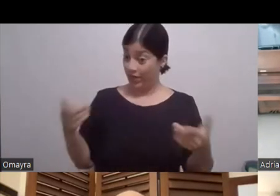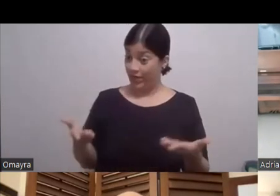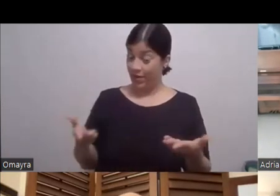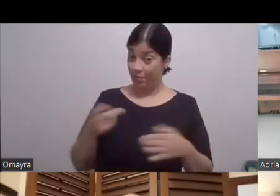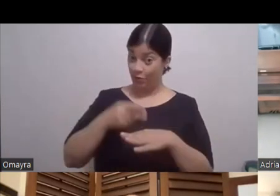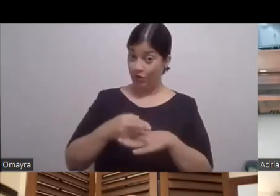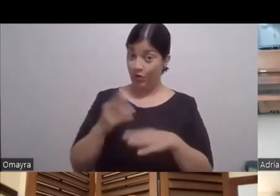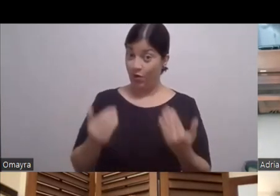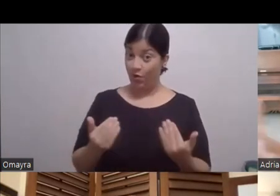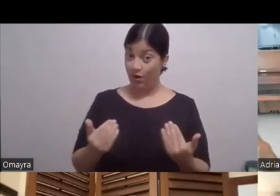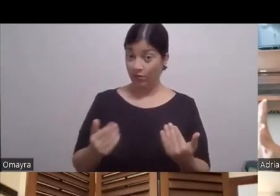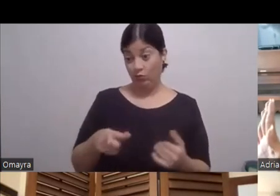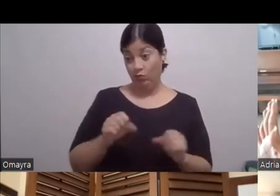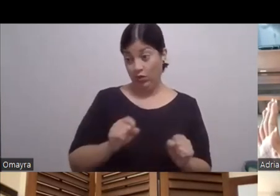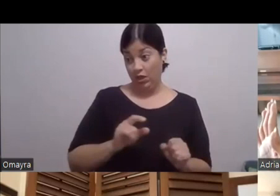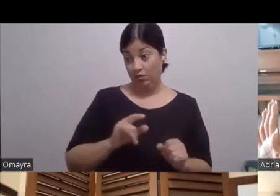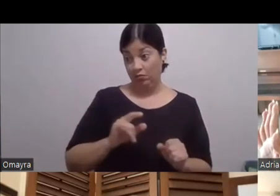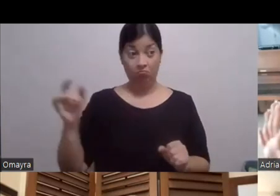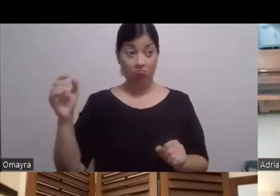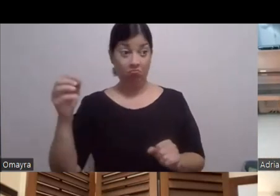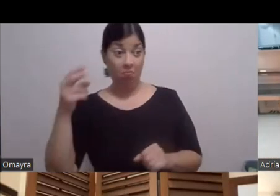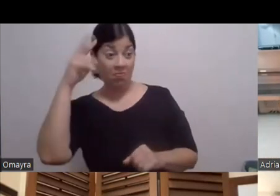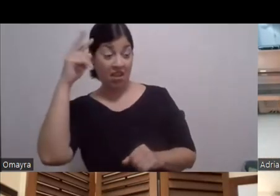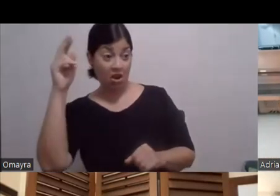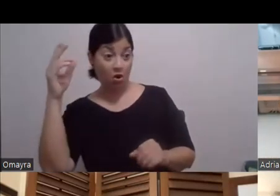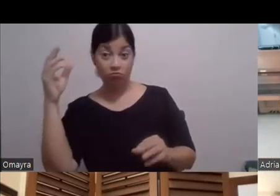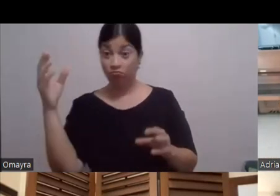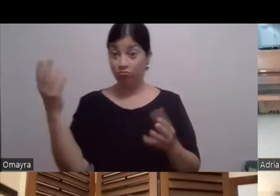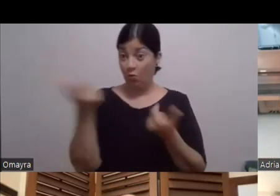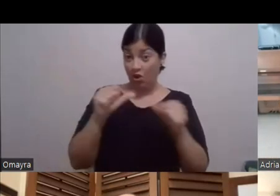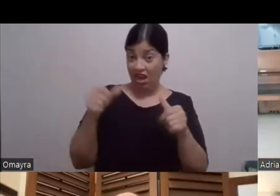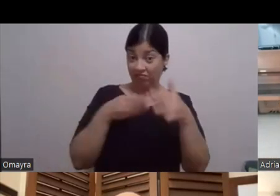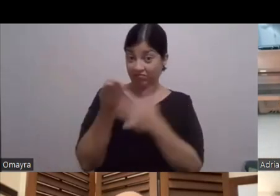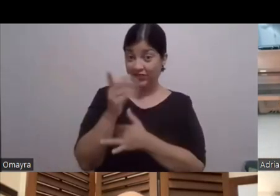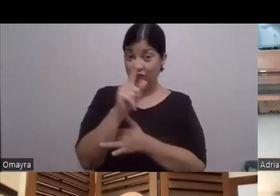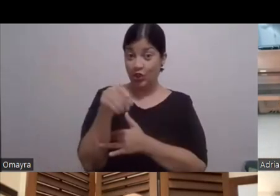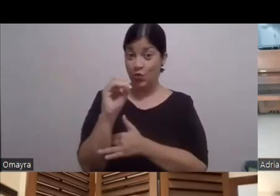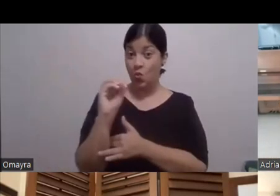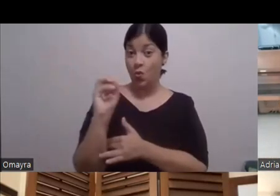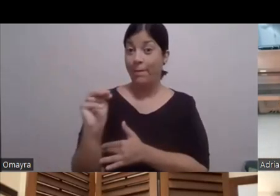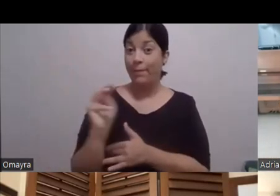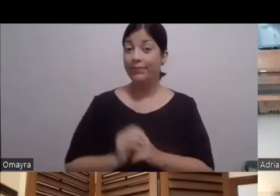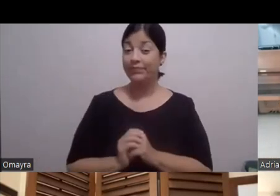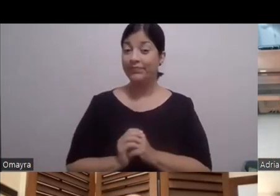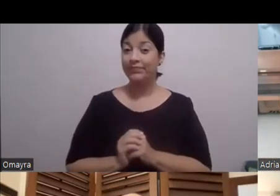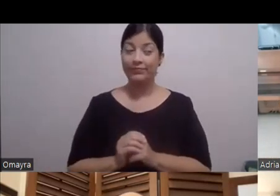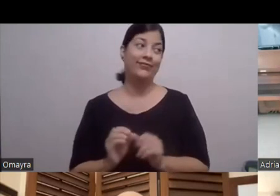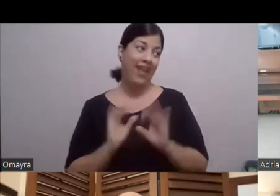haber estado En México también, porque como ahora con un Zoom Claro, claro, claro Pero bueno, ya llevo un rato en Puerto Rico Sí, ¿verdad?